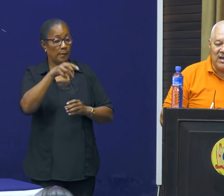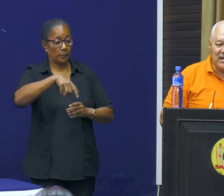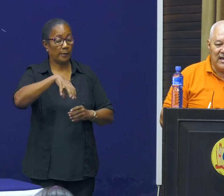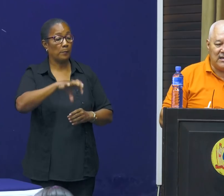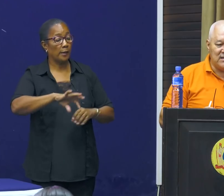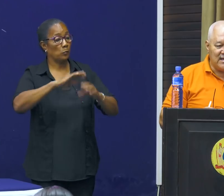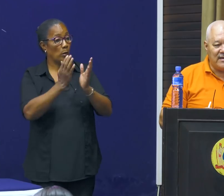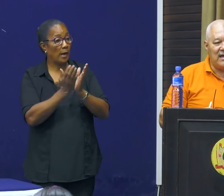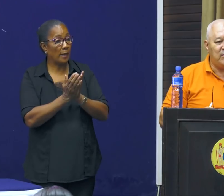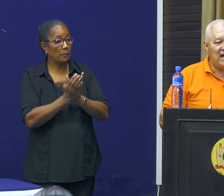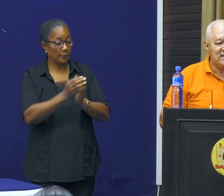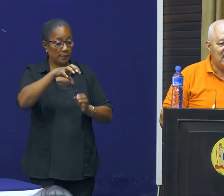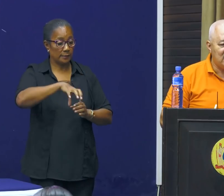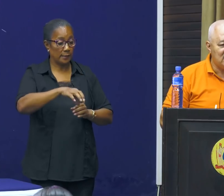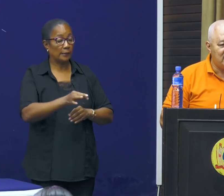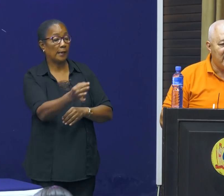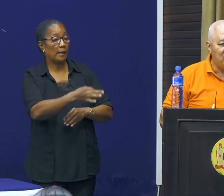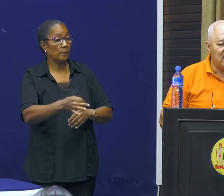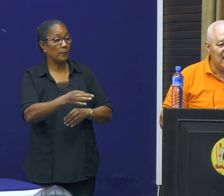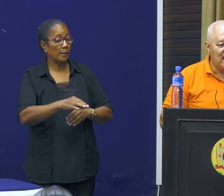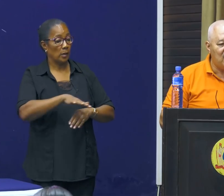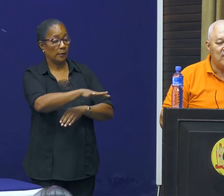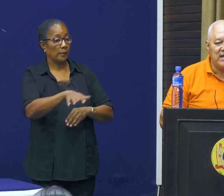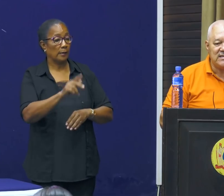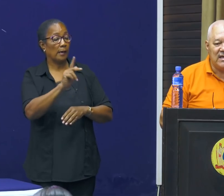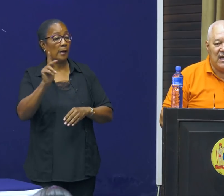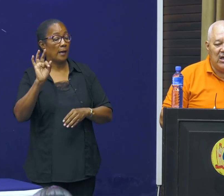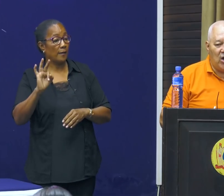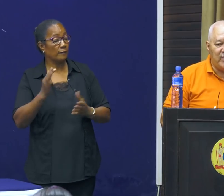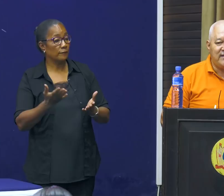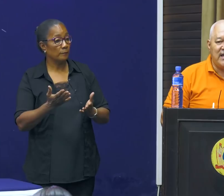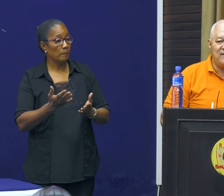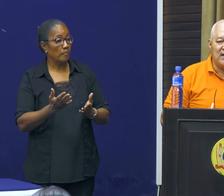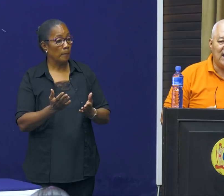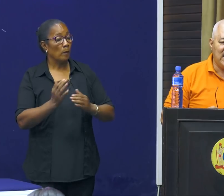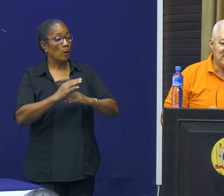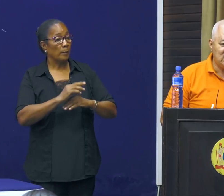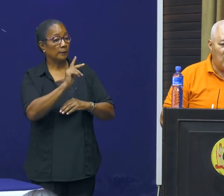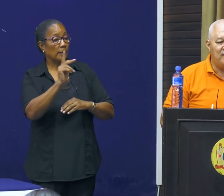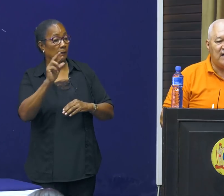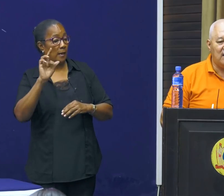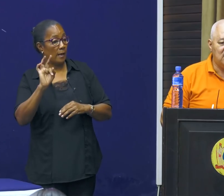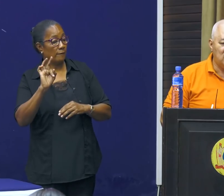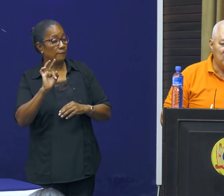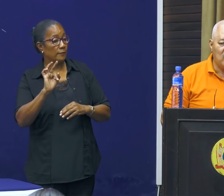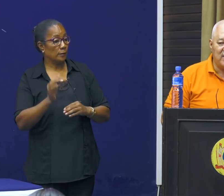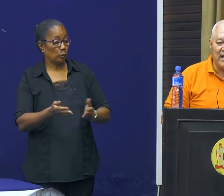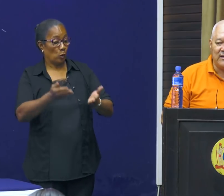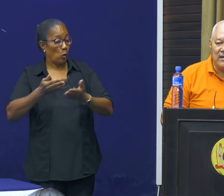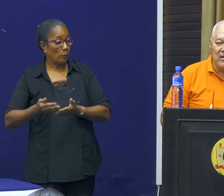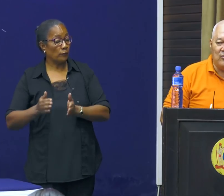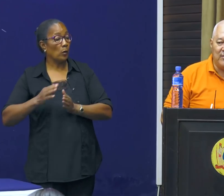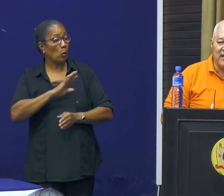allemaal gebracht naar een centrale plaats, dat is het terrein van KKF geweest. Op het terrein van KKF is de opvang ook